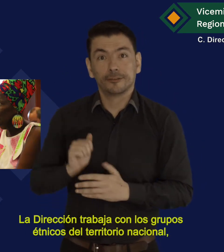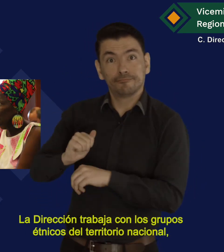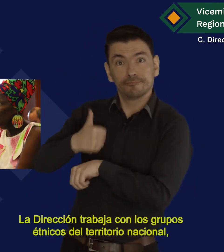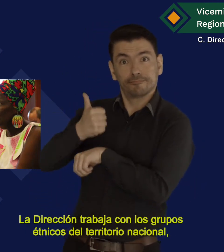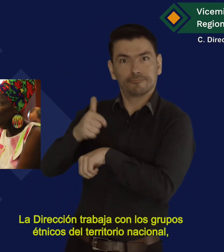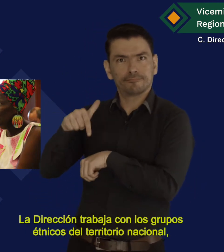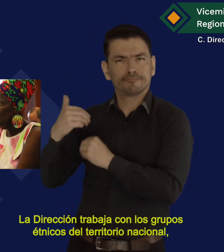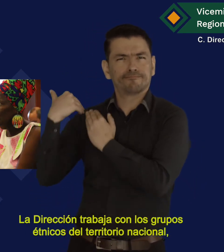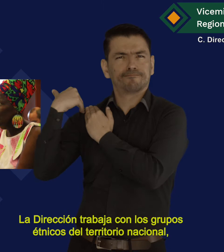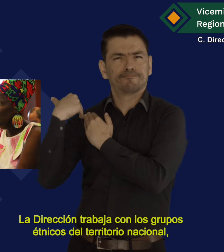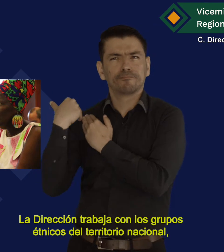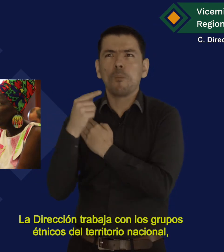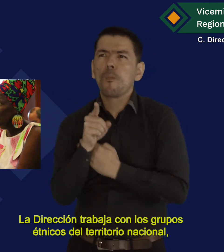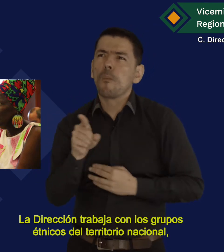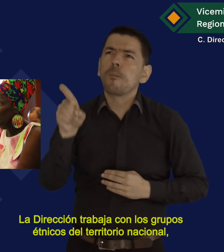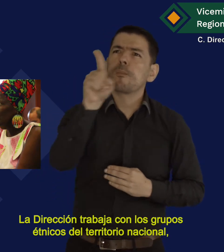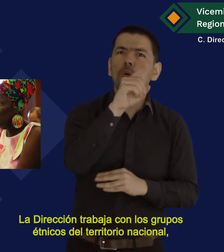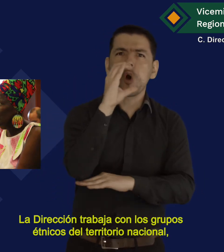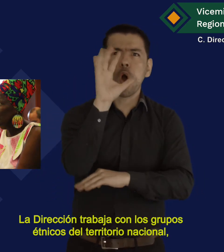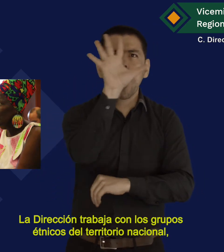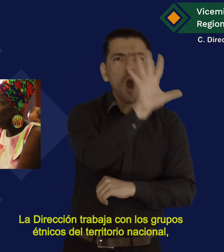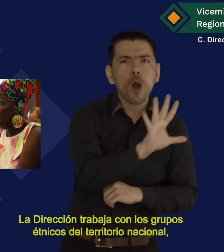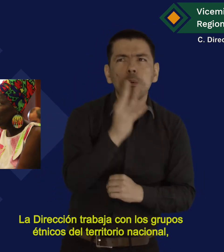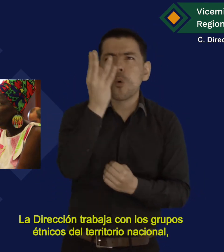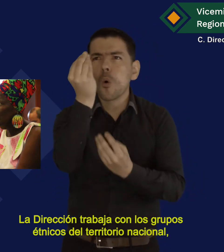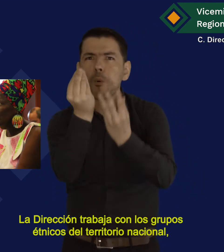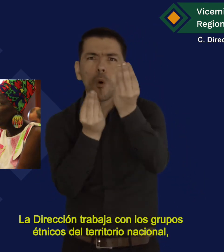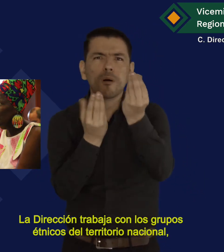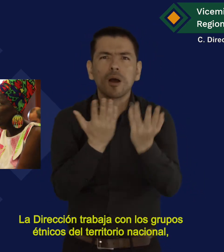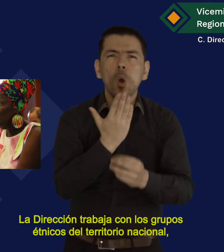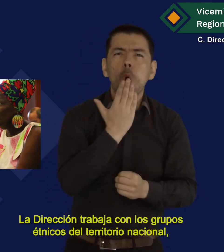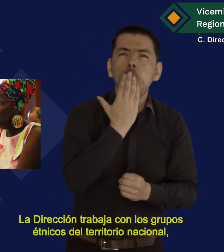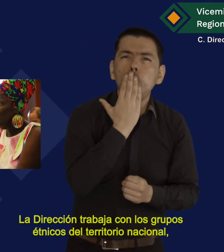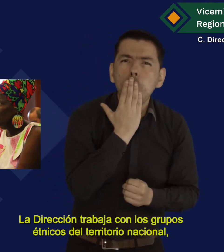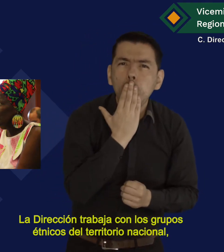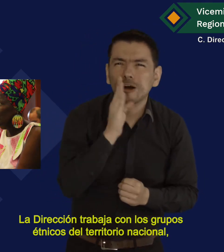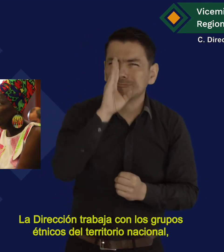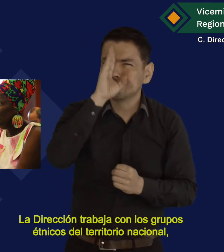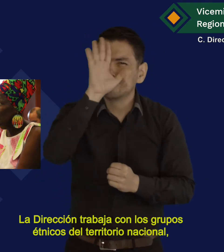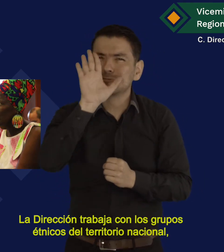La dirección trabaja con los grupos étnicos del territorio nacional